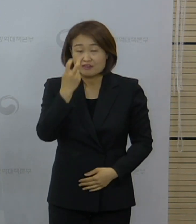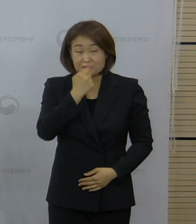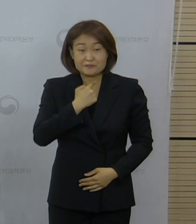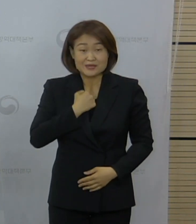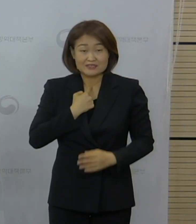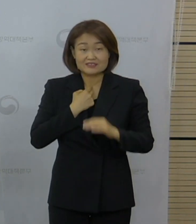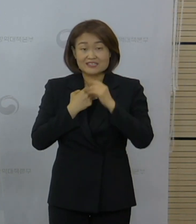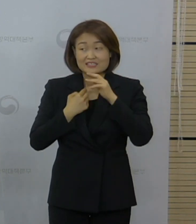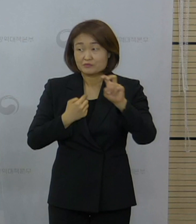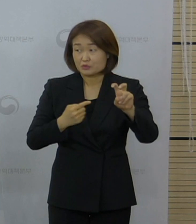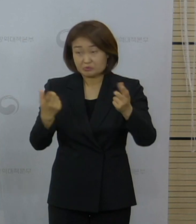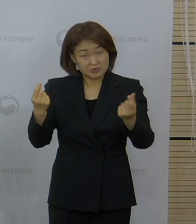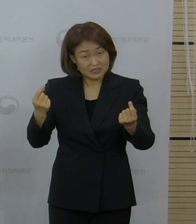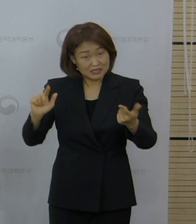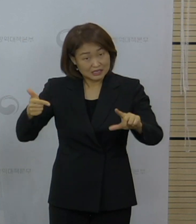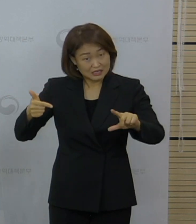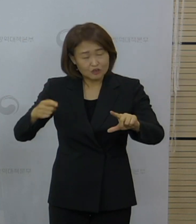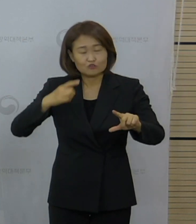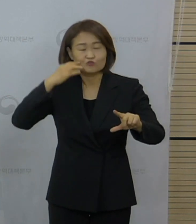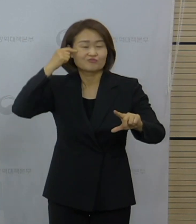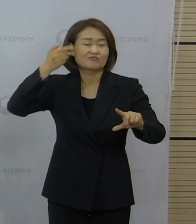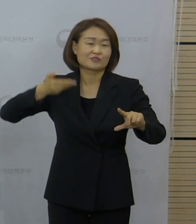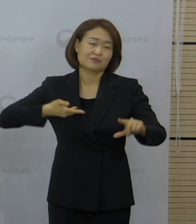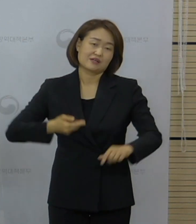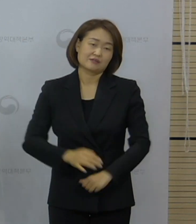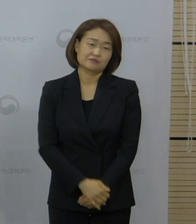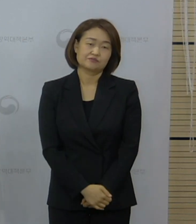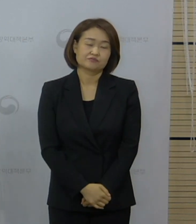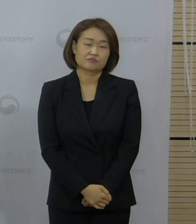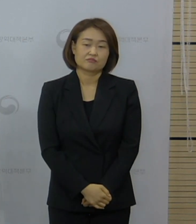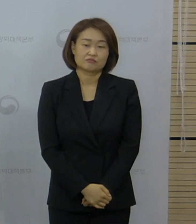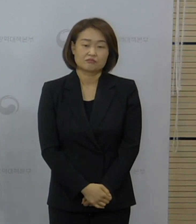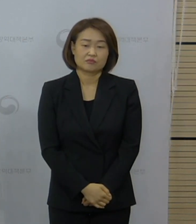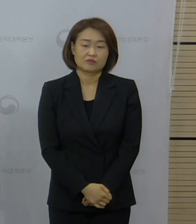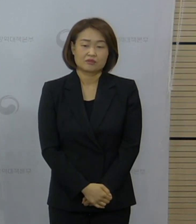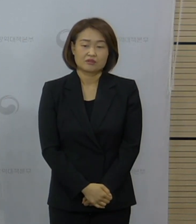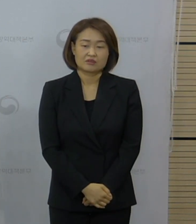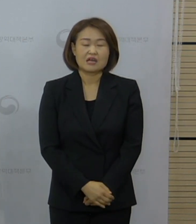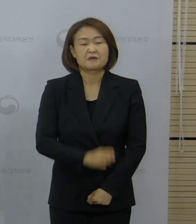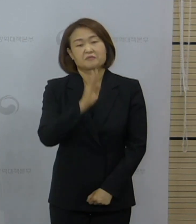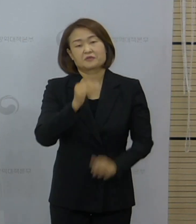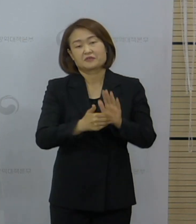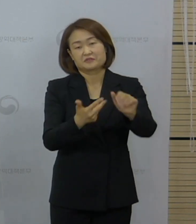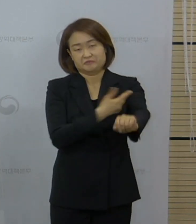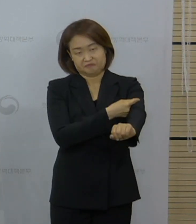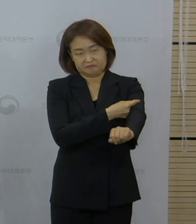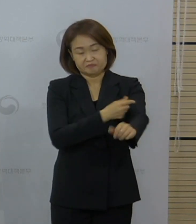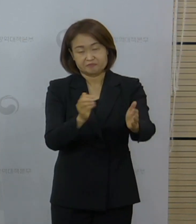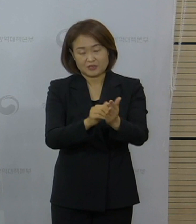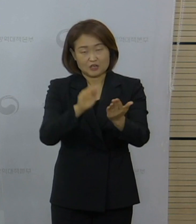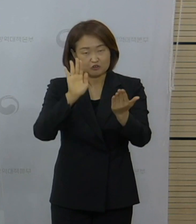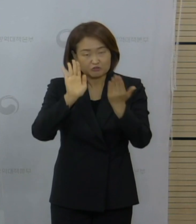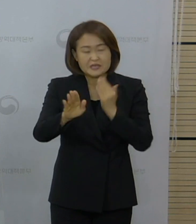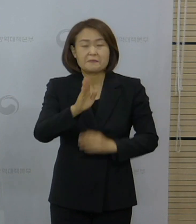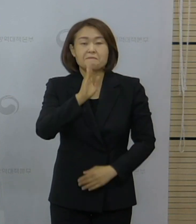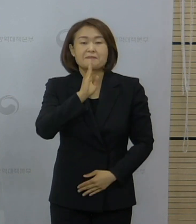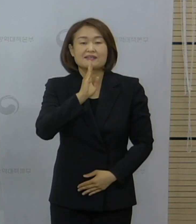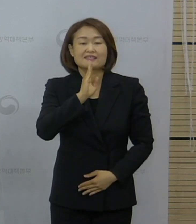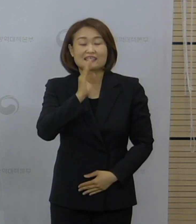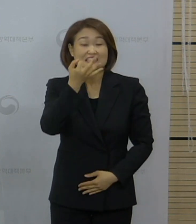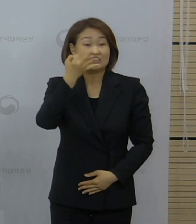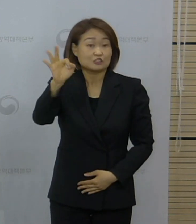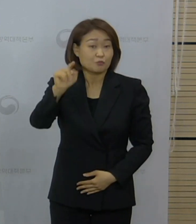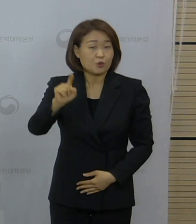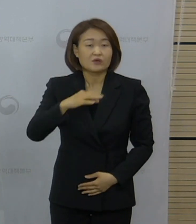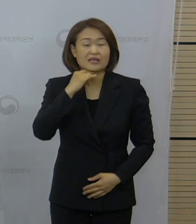대해서 설명드리겠습니다. 연관성을 인정한 부분은 금일 보도 자료에 20대